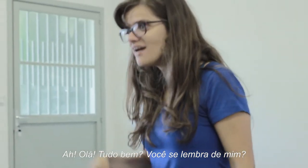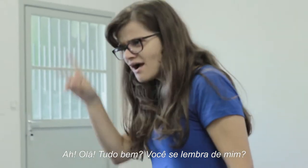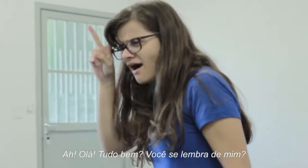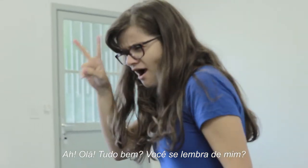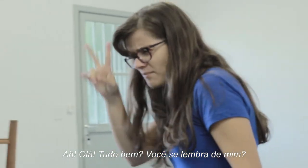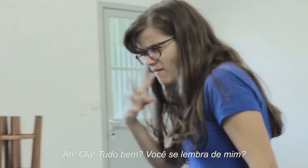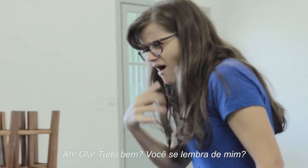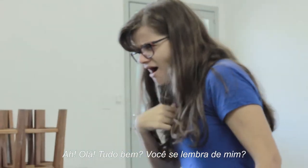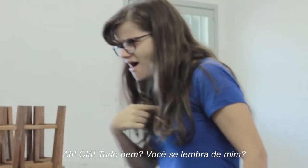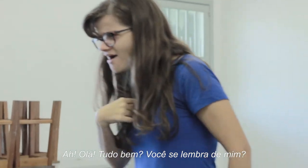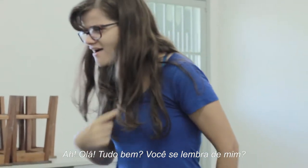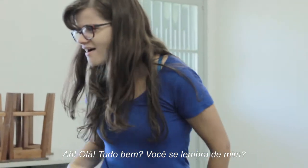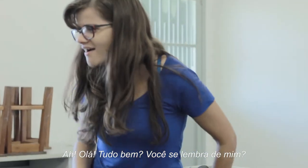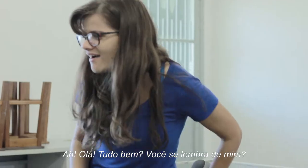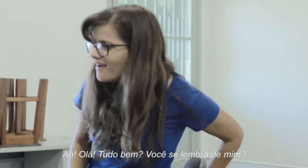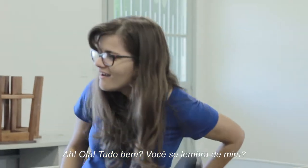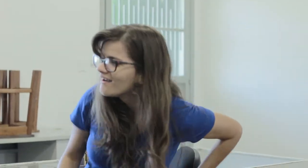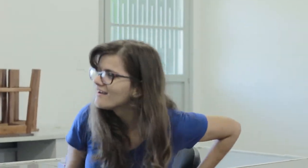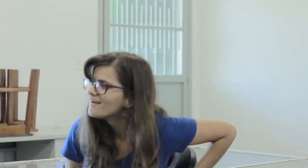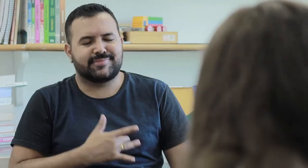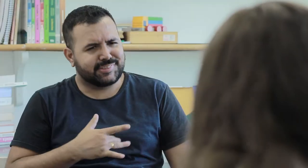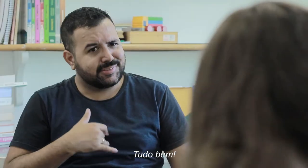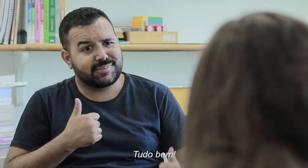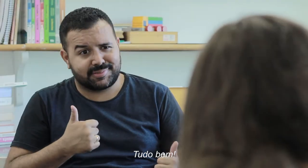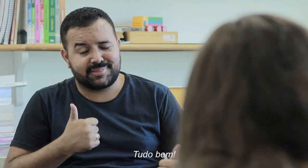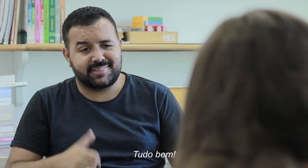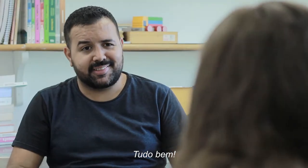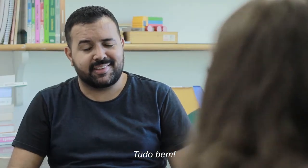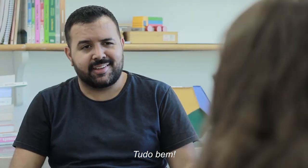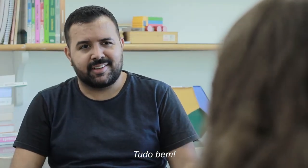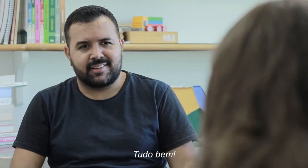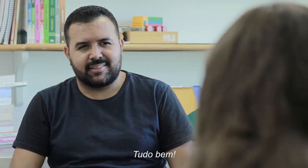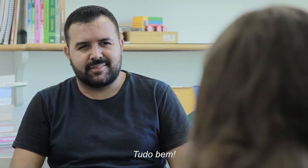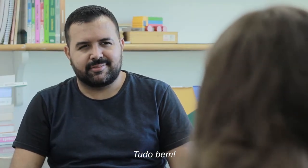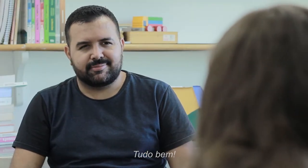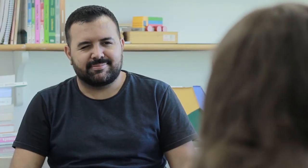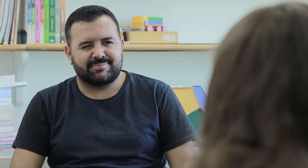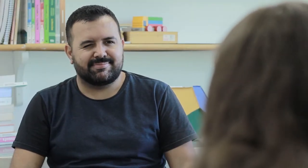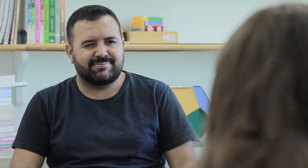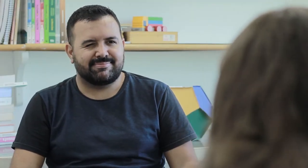Você se lembra de mim? Tudo bem. Hum,